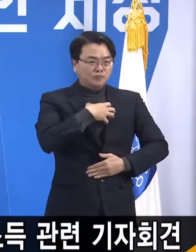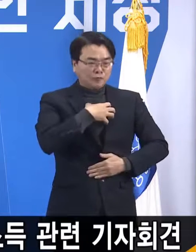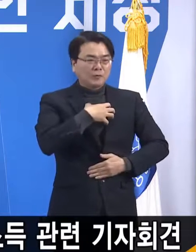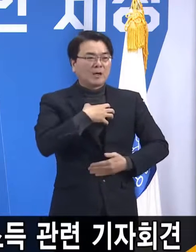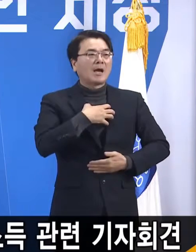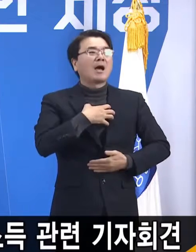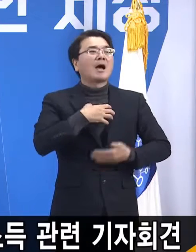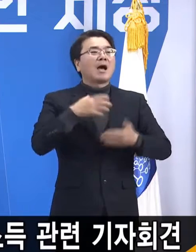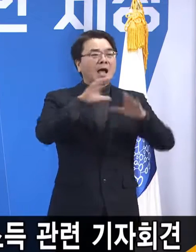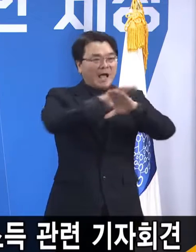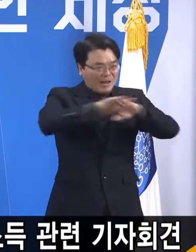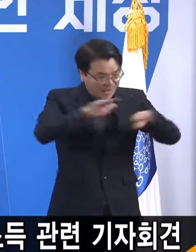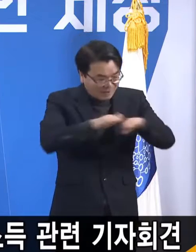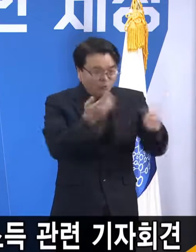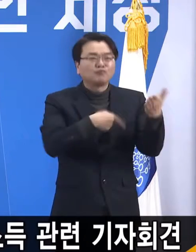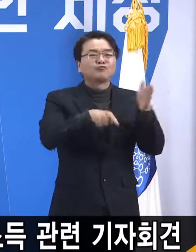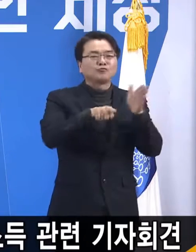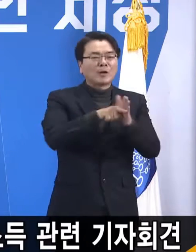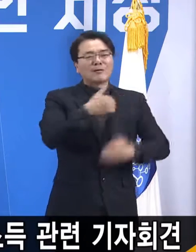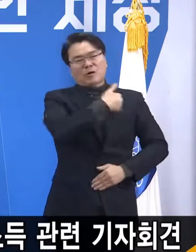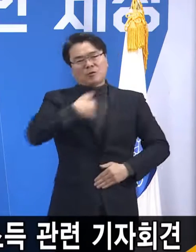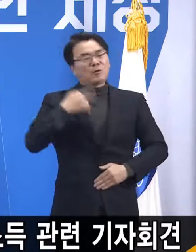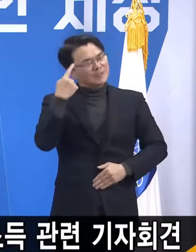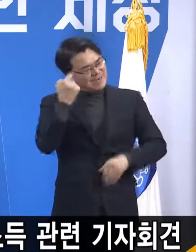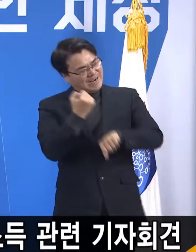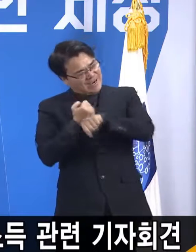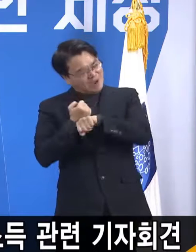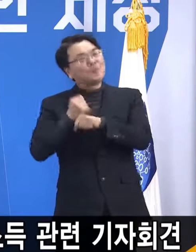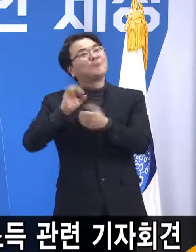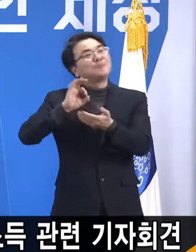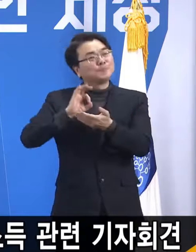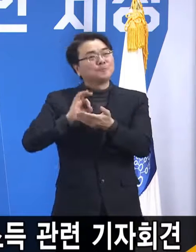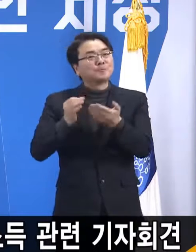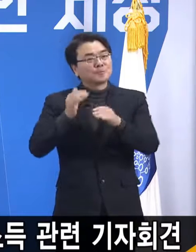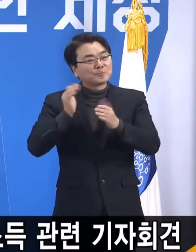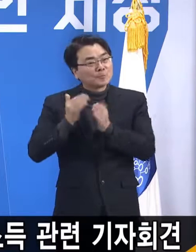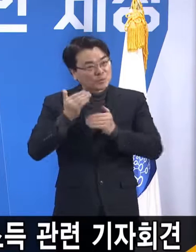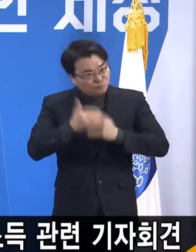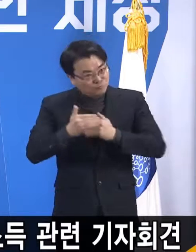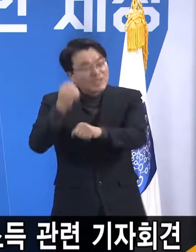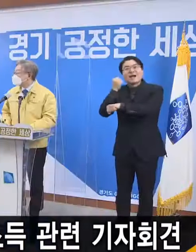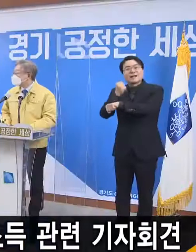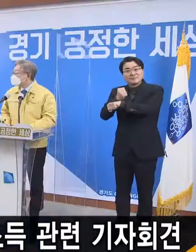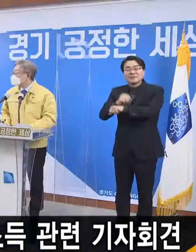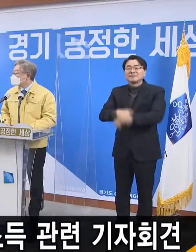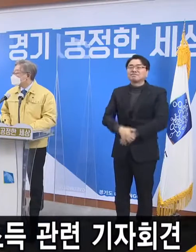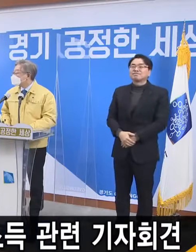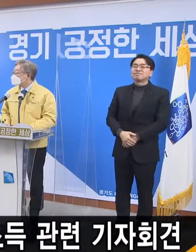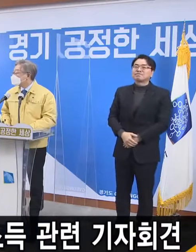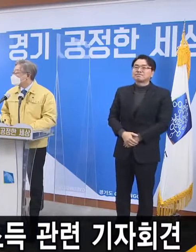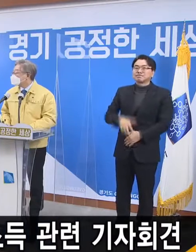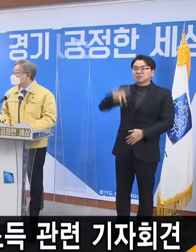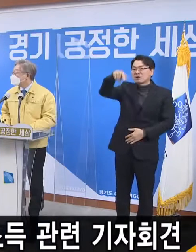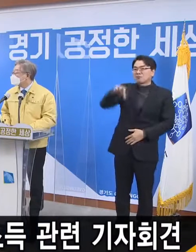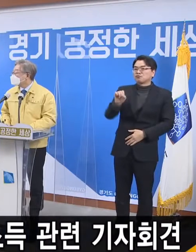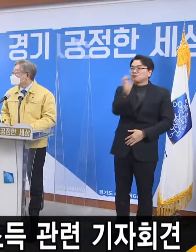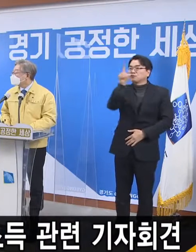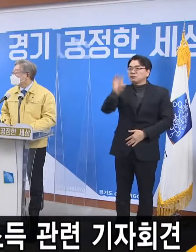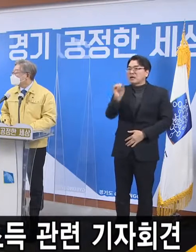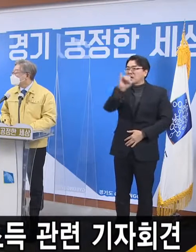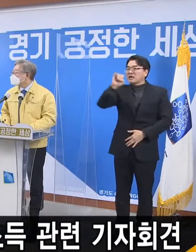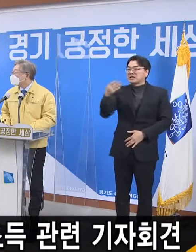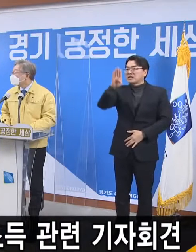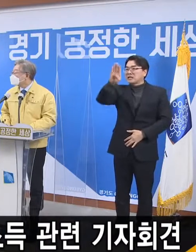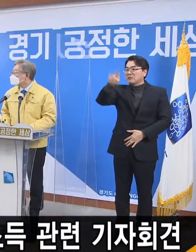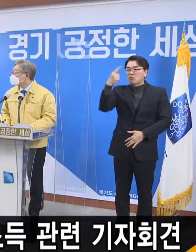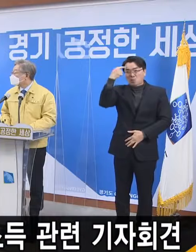충분히 생각하고 고려하도록 하겠습니다. 중앙일보 채무란 기자입니다. 도내